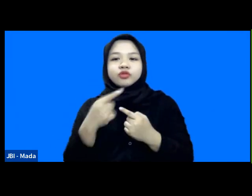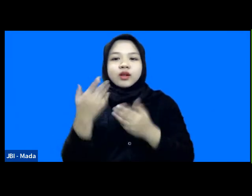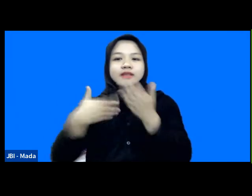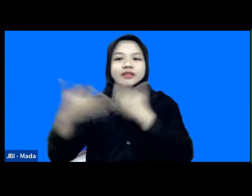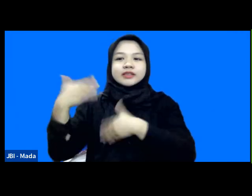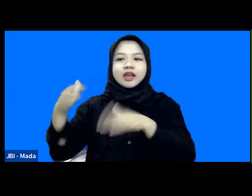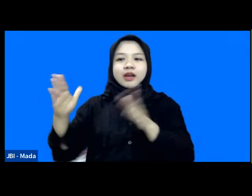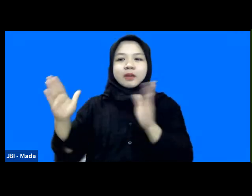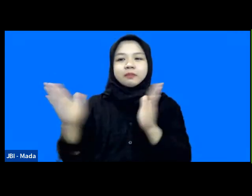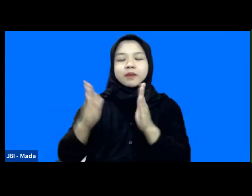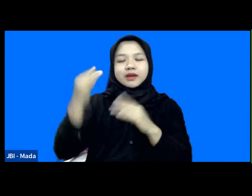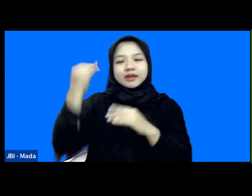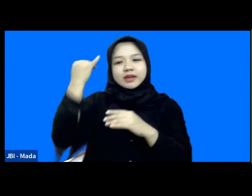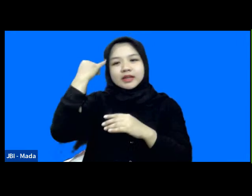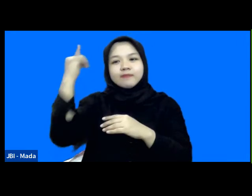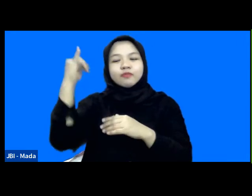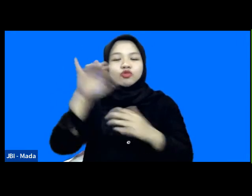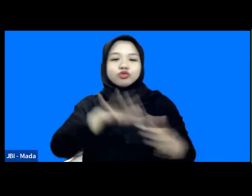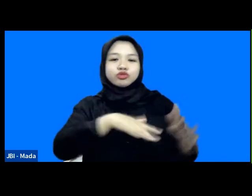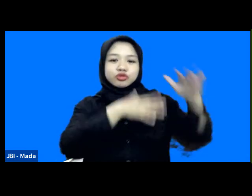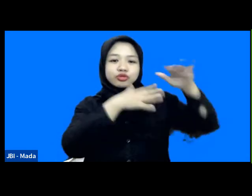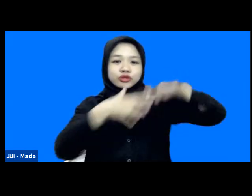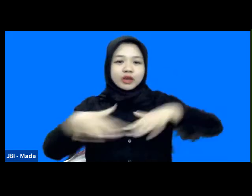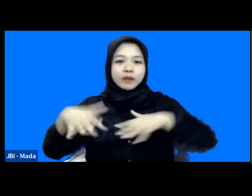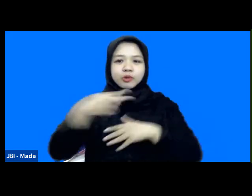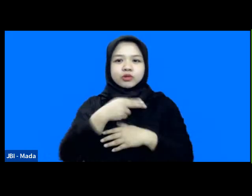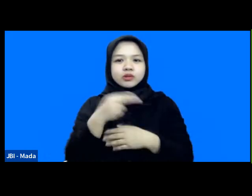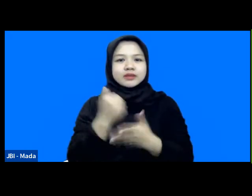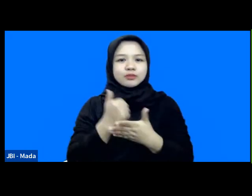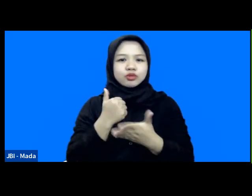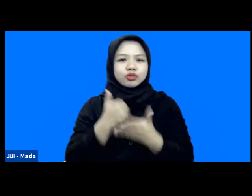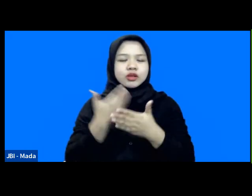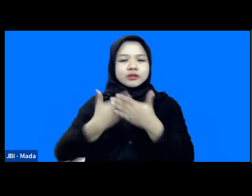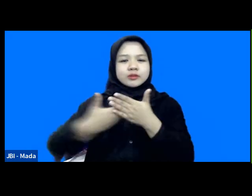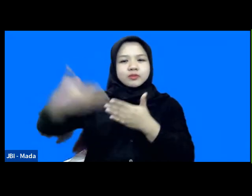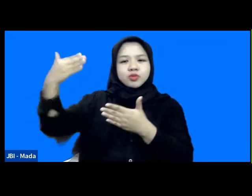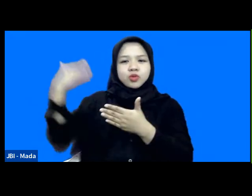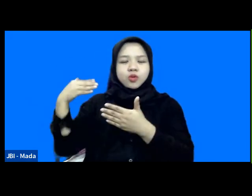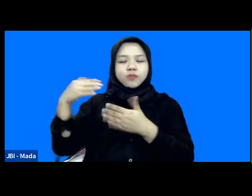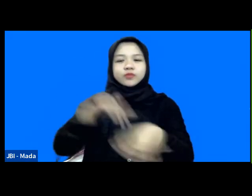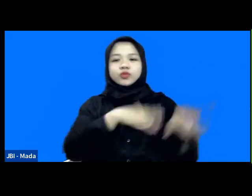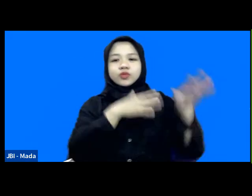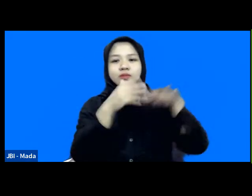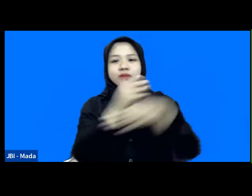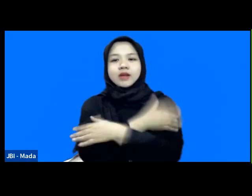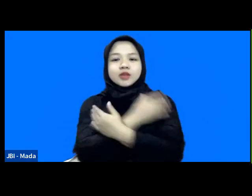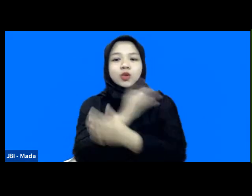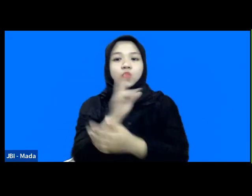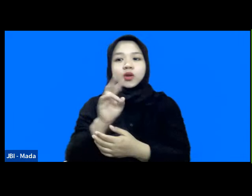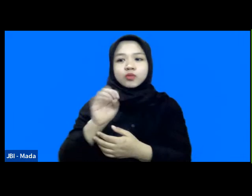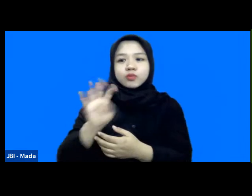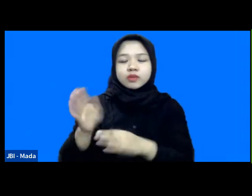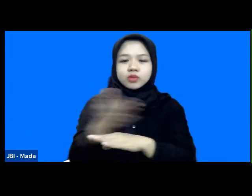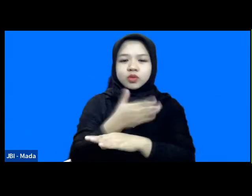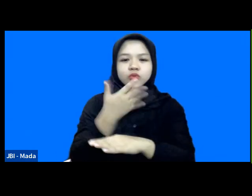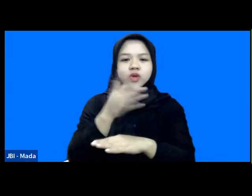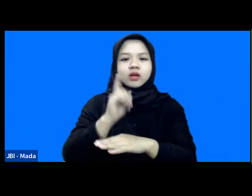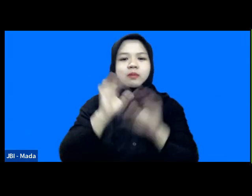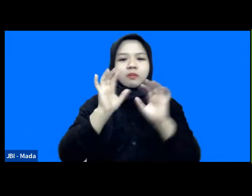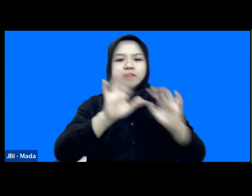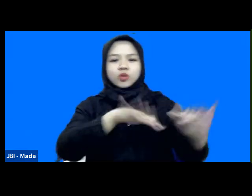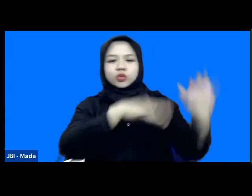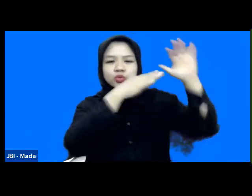pendek sains tsunami di Indonesia yang sebenarnya jauh sebelum tsunami aja di 2004 itu udah banyak tsunami-tunami yang